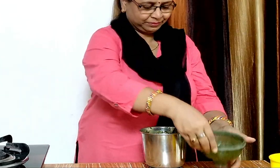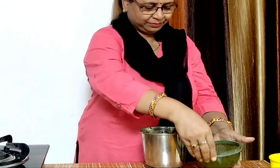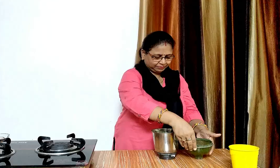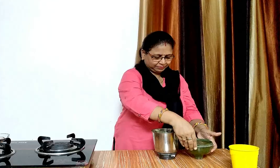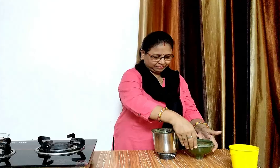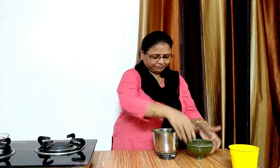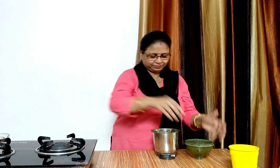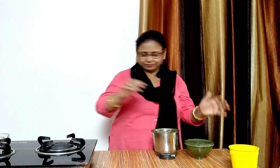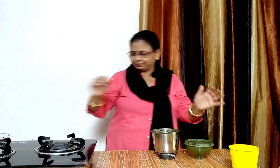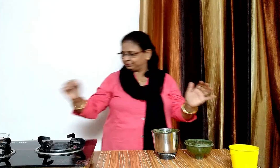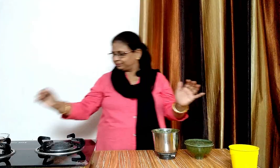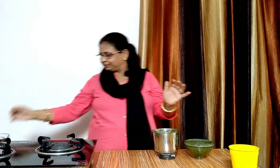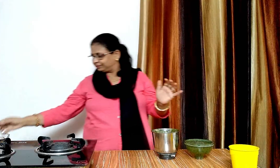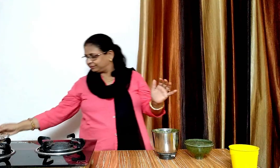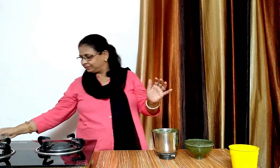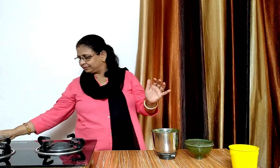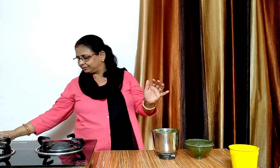अब हम इसको एक जार में निकाल लेंगे